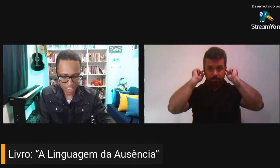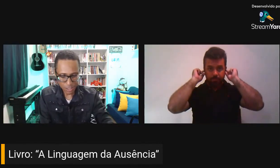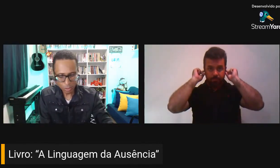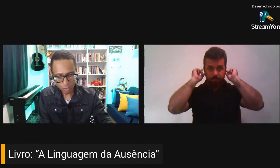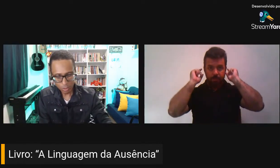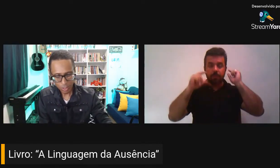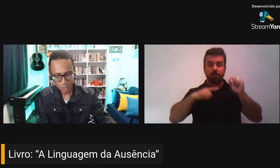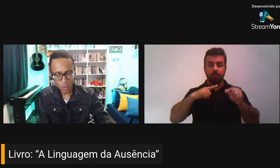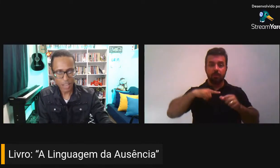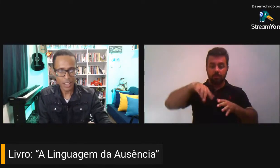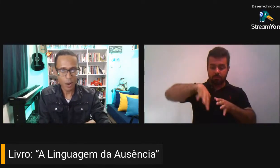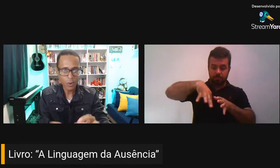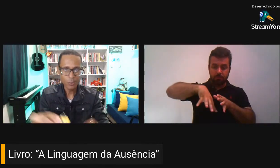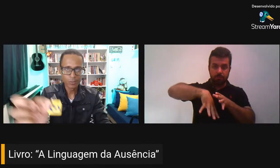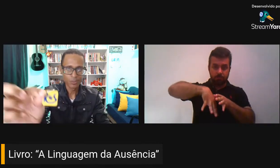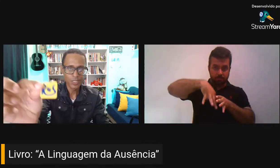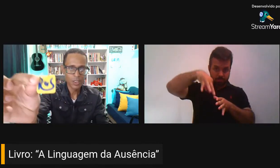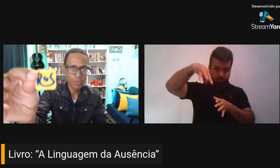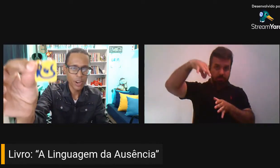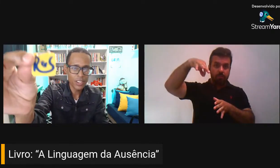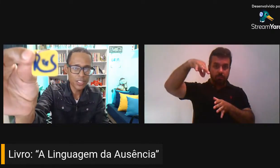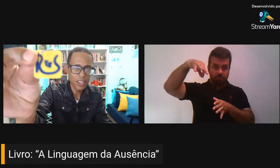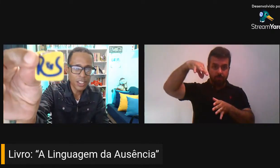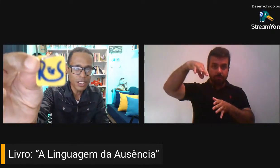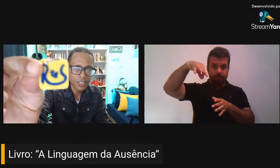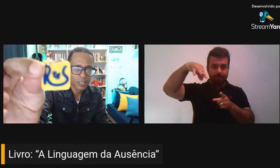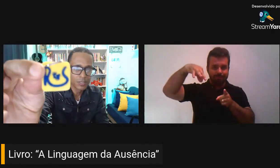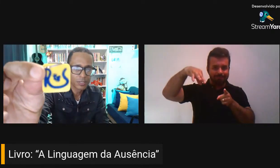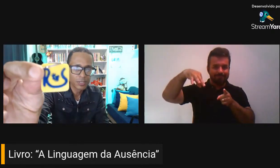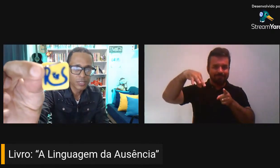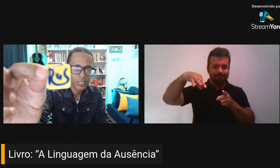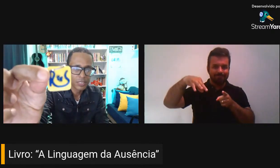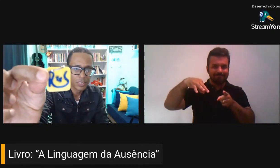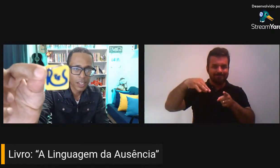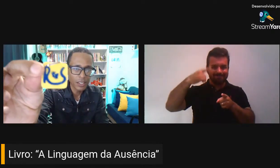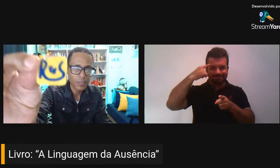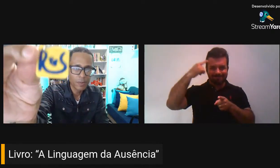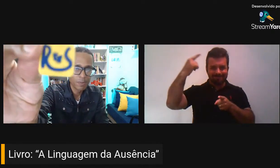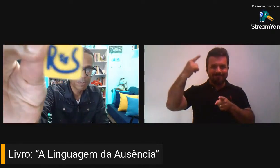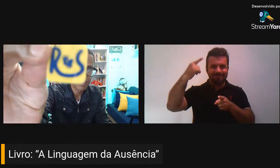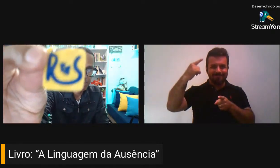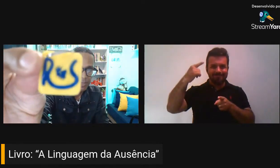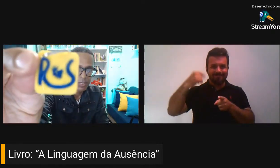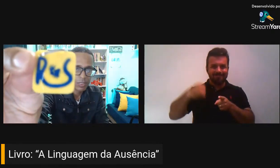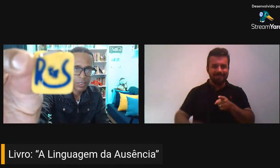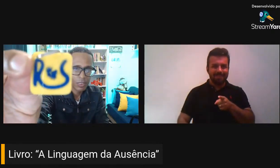dos chaveirinhos do canal, por esses aqui, tá?